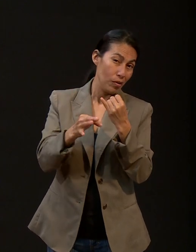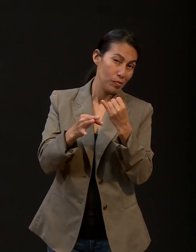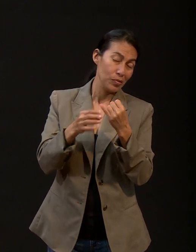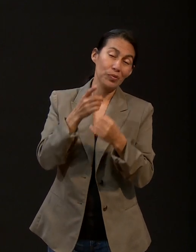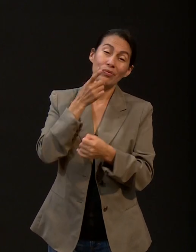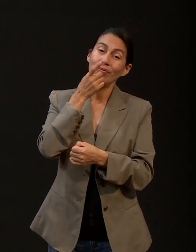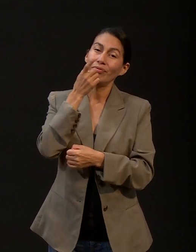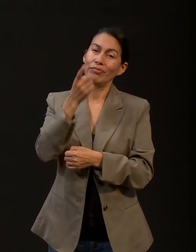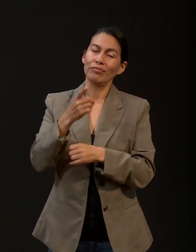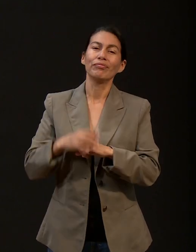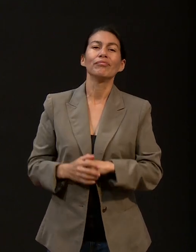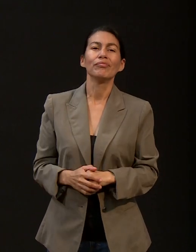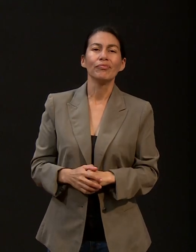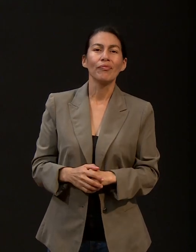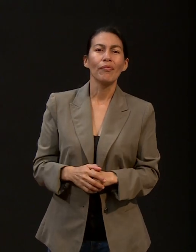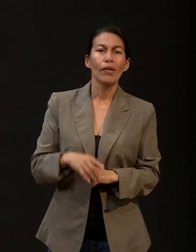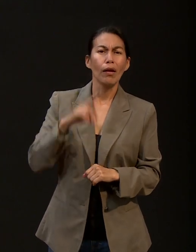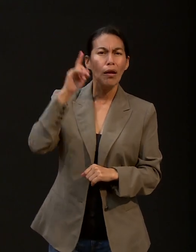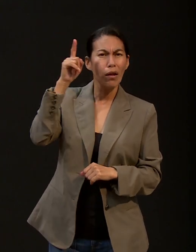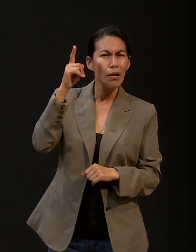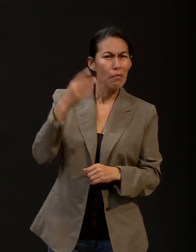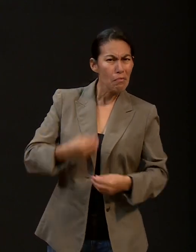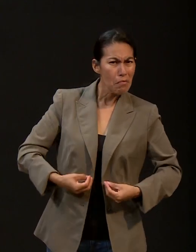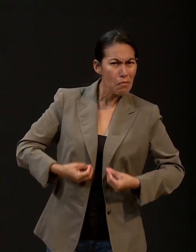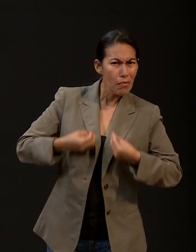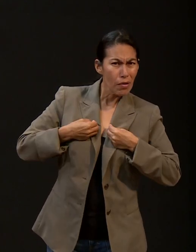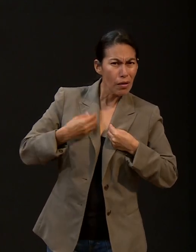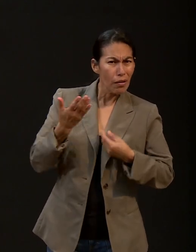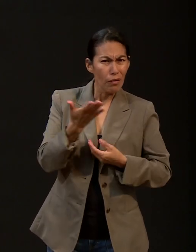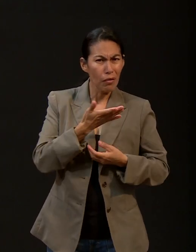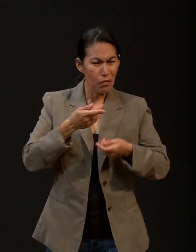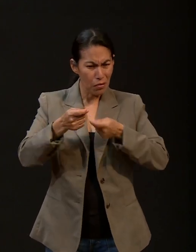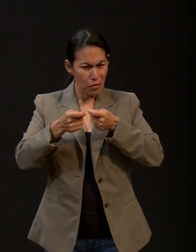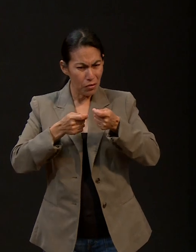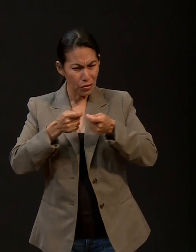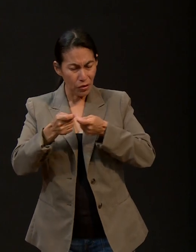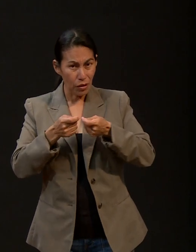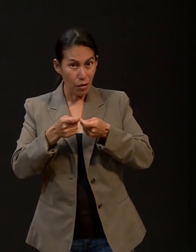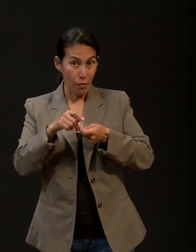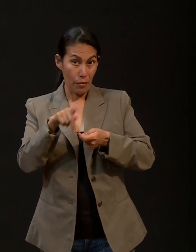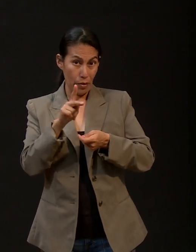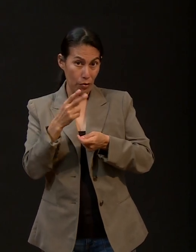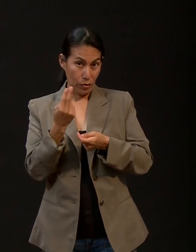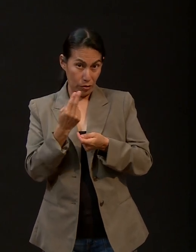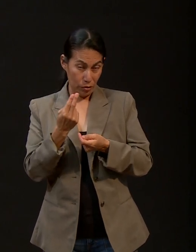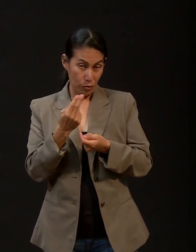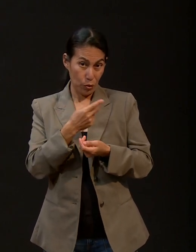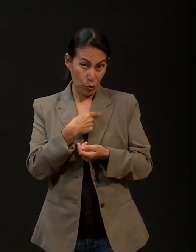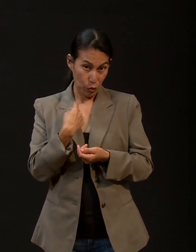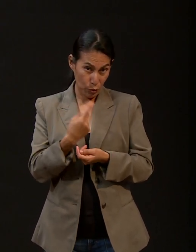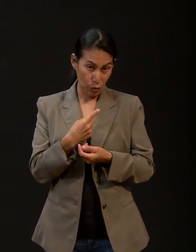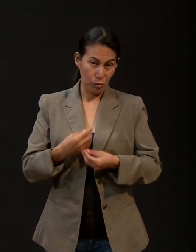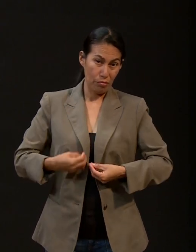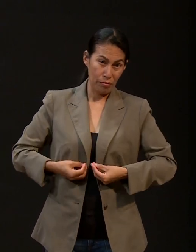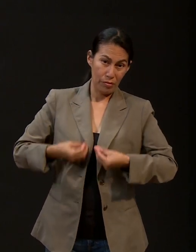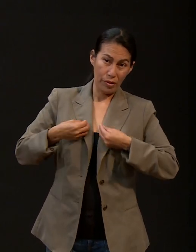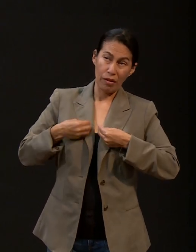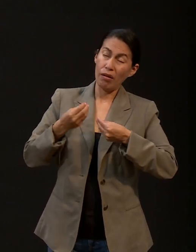palabra. Él está al control de nuestras vidas. Si le hemos entregado la dirección a Él, Él no